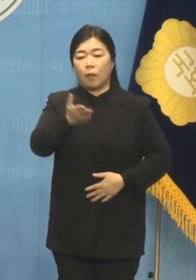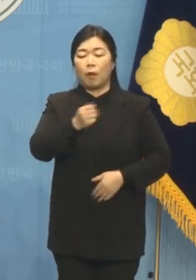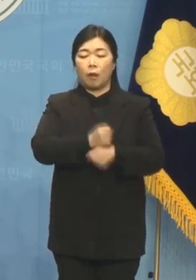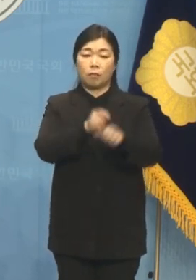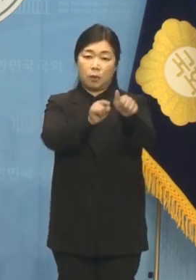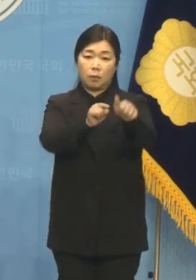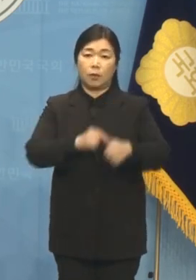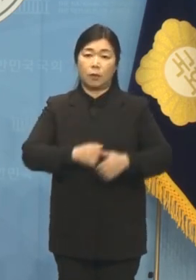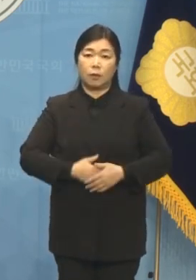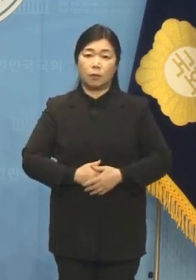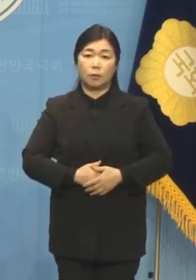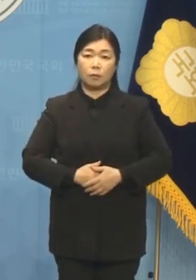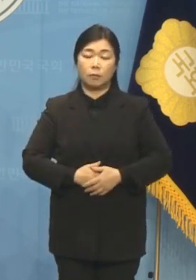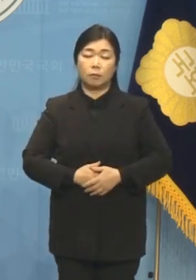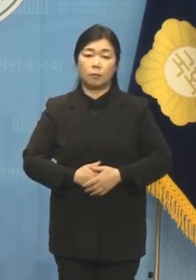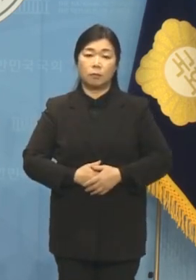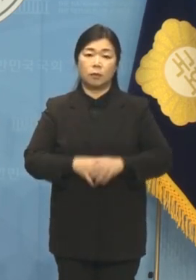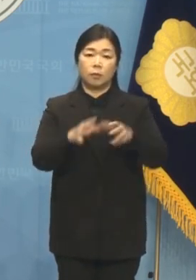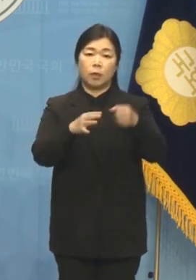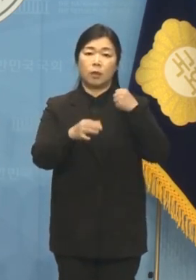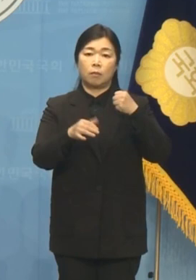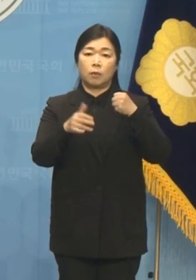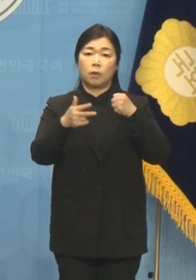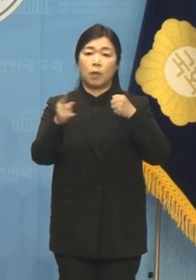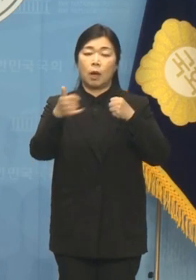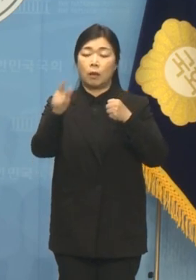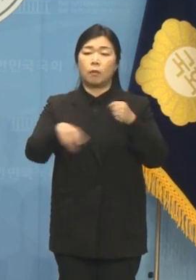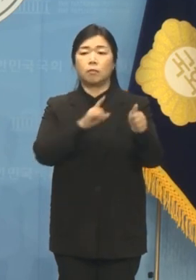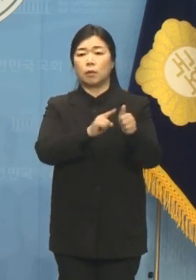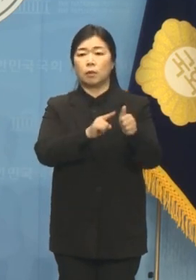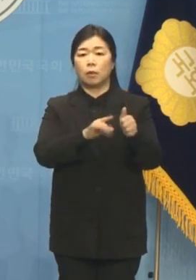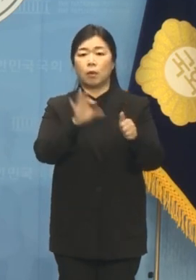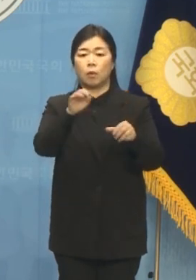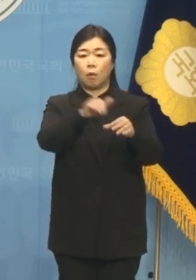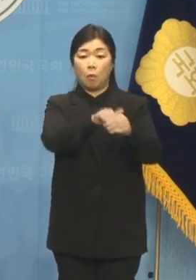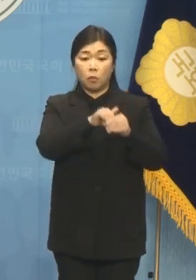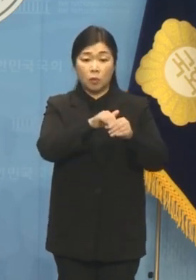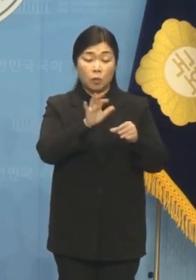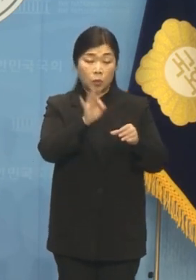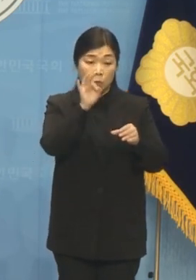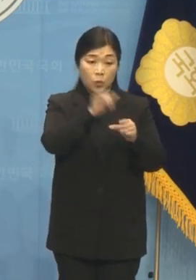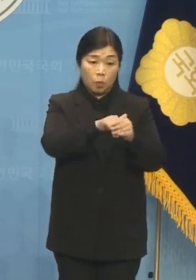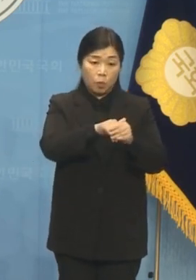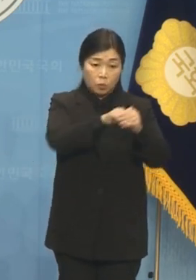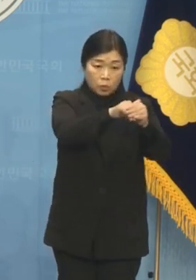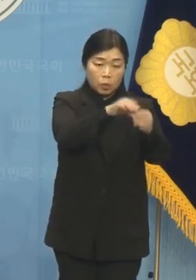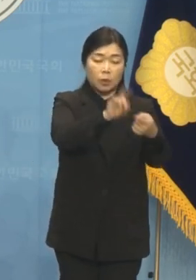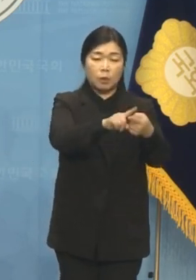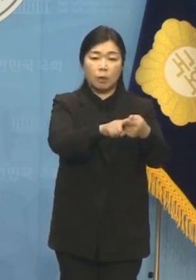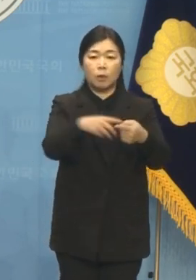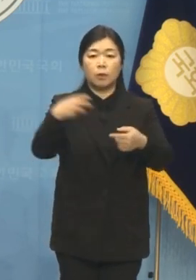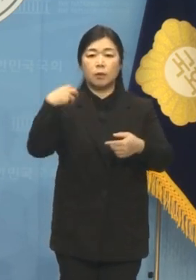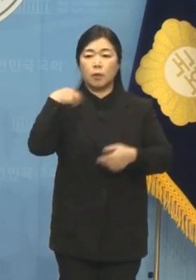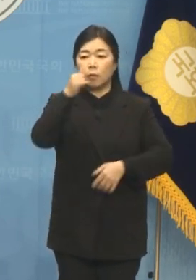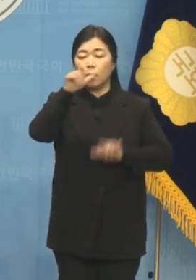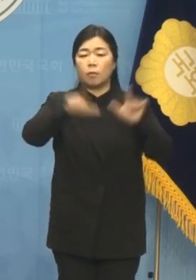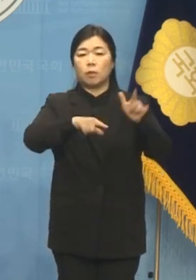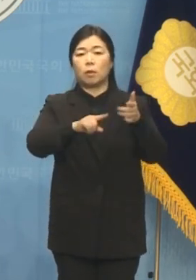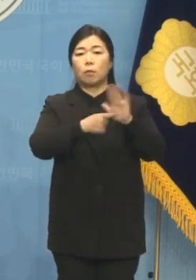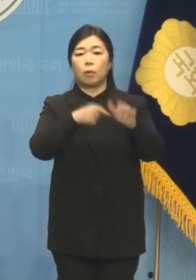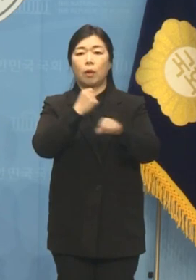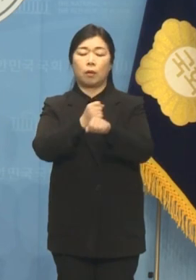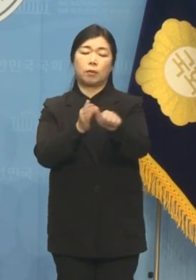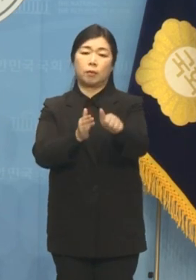국민의힘과 한동훈 위원장은 정호택 의원의 돈봉투 수수 의혹에 대해 책임 있는 입장을 밝히십시오.